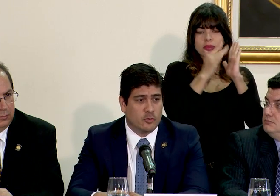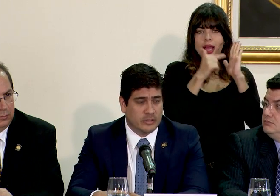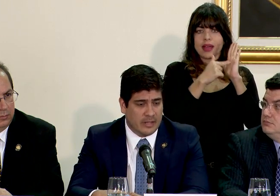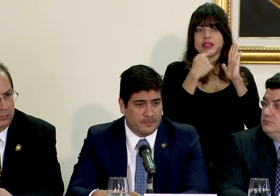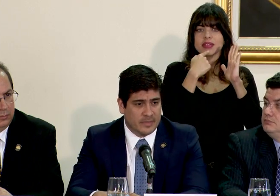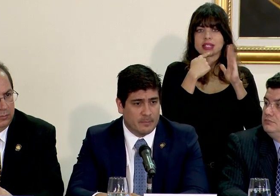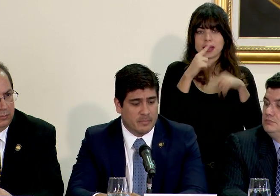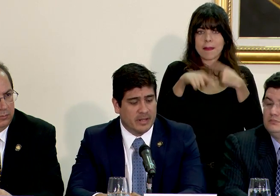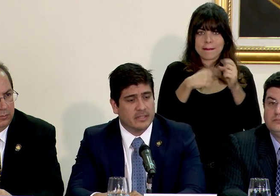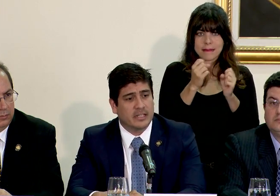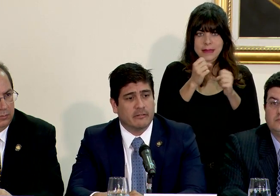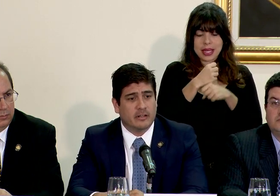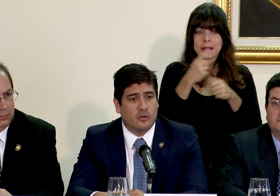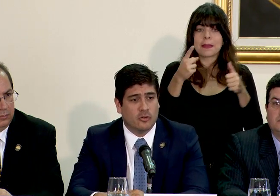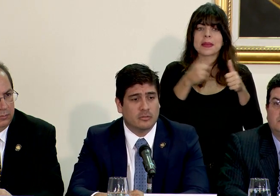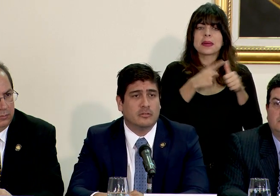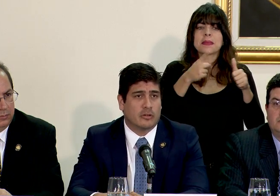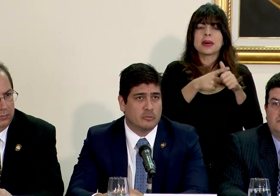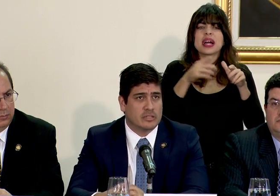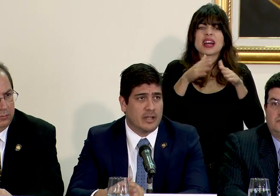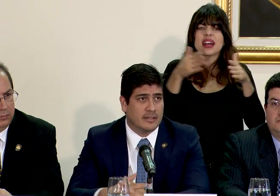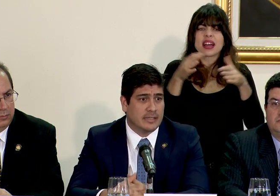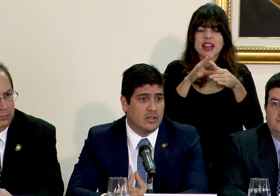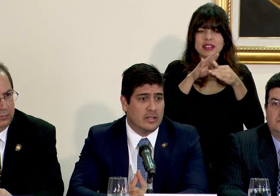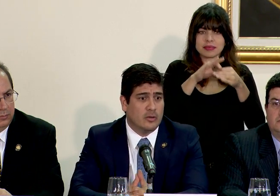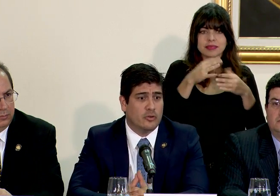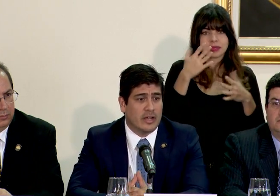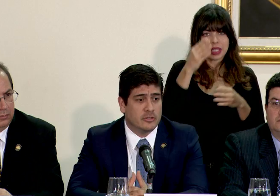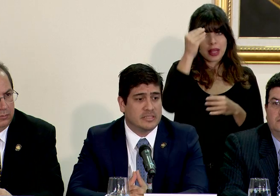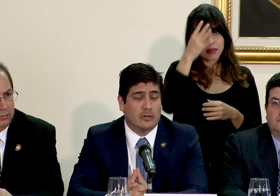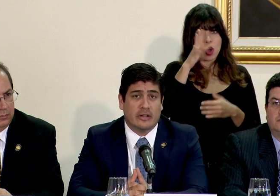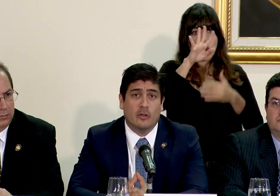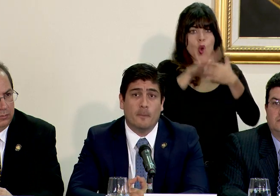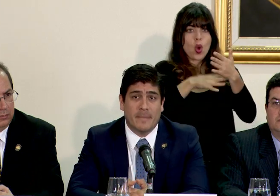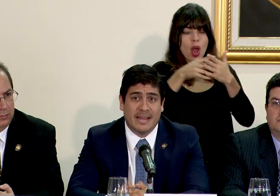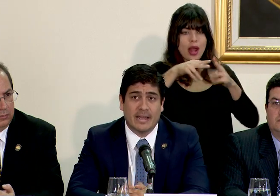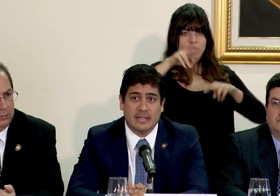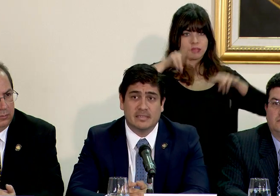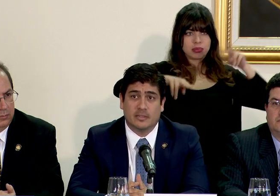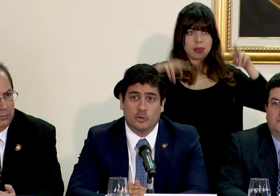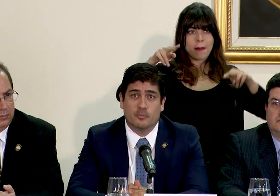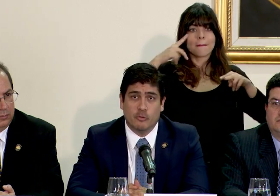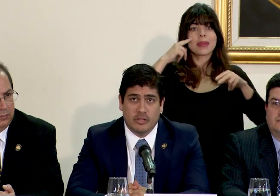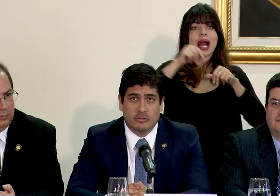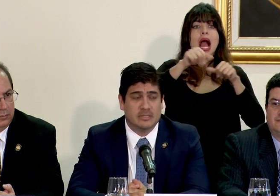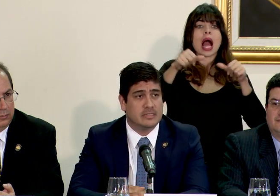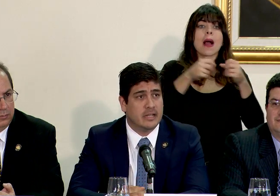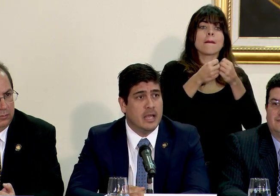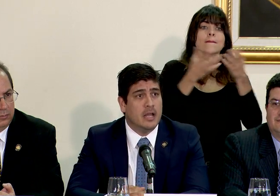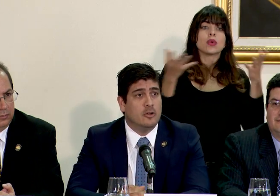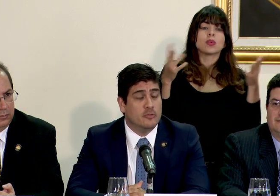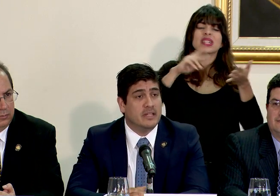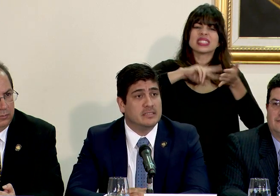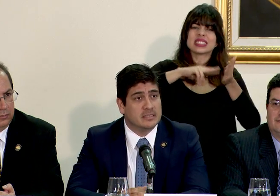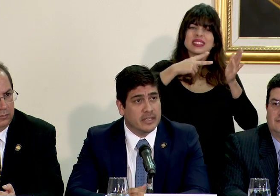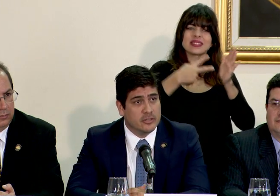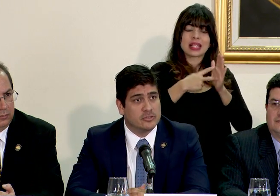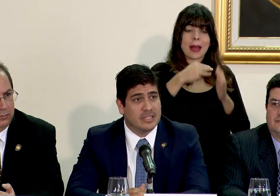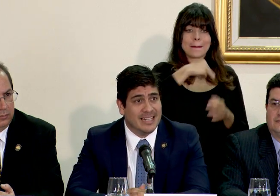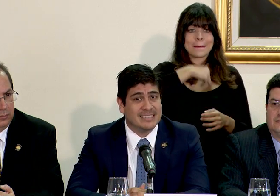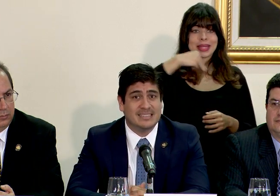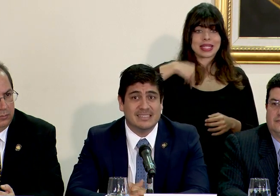a ejecutar. La primera tiene que ver con lo que hemos adelantado del horario escalonado para el sector público, es decir, los